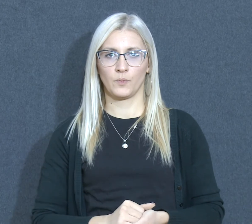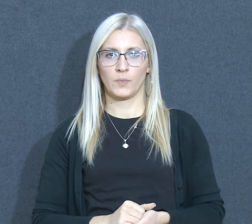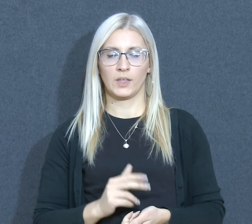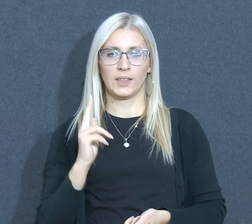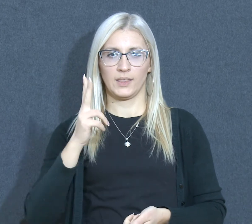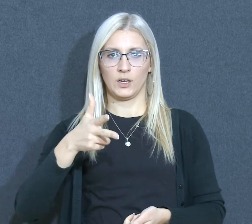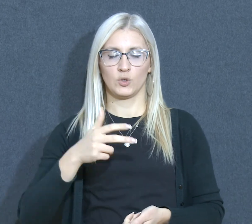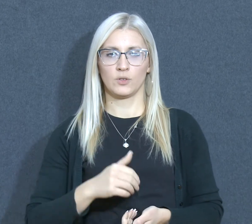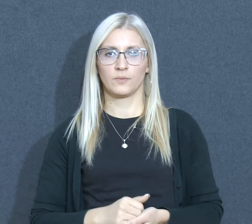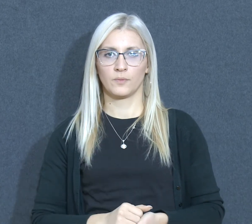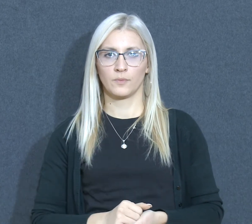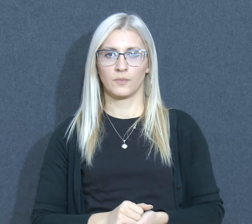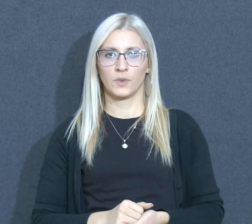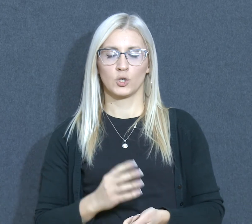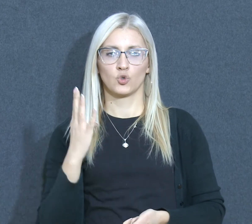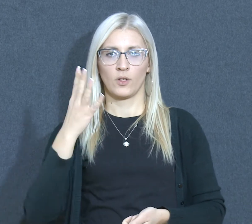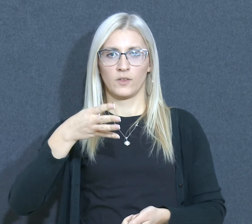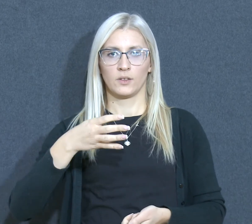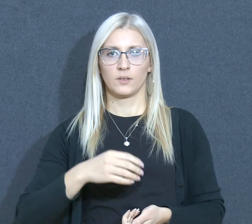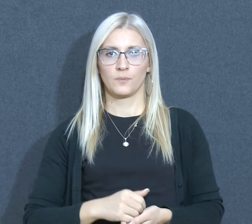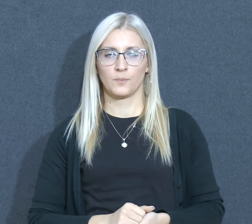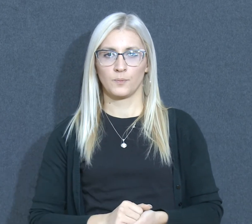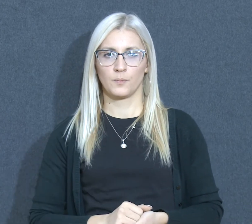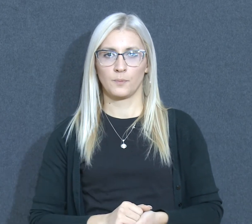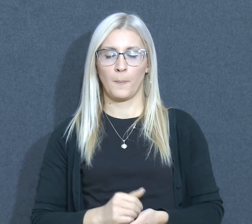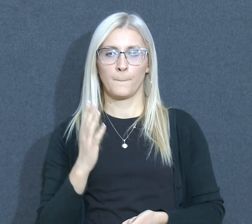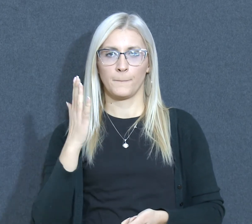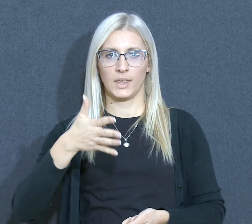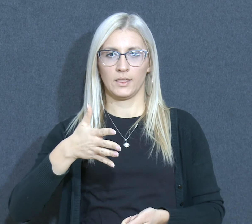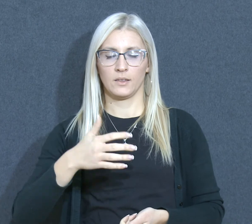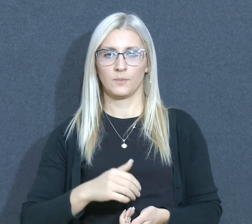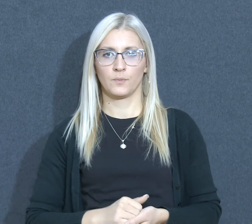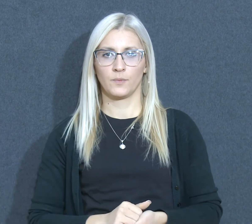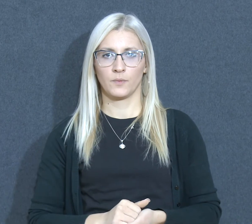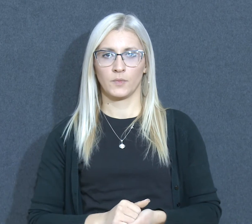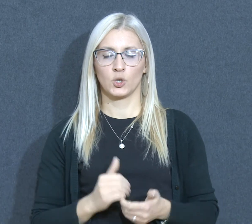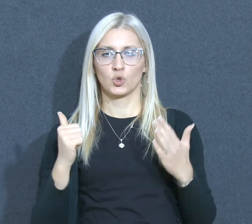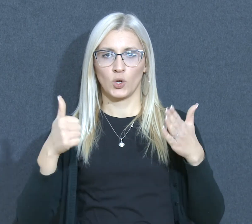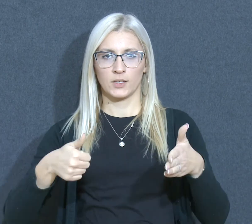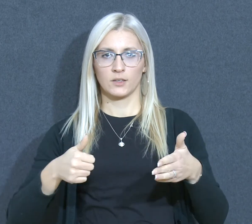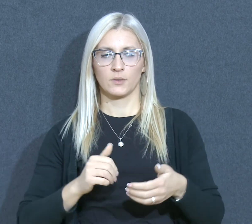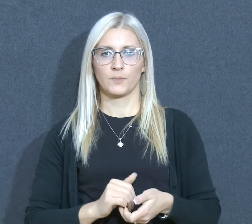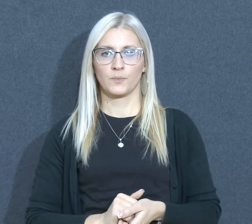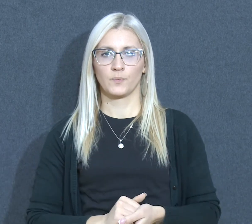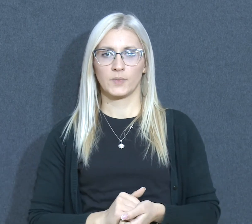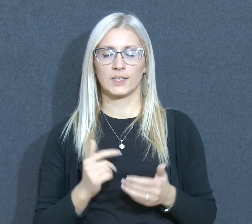treći, četvrti, peti, šesti, sedmi,